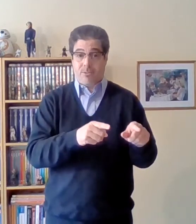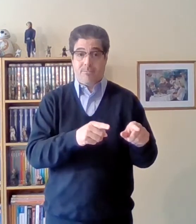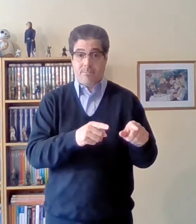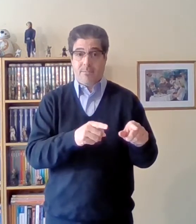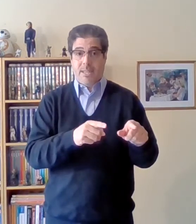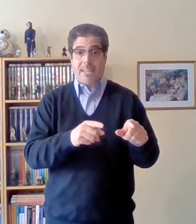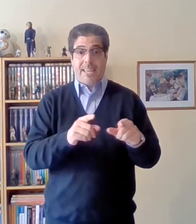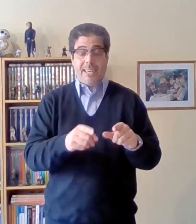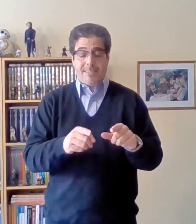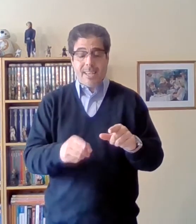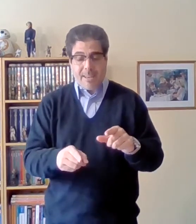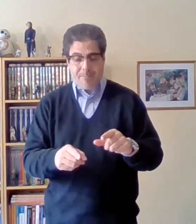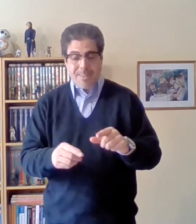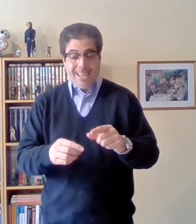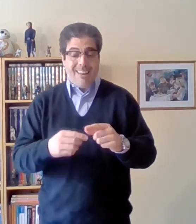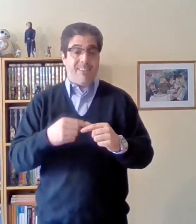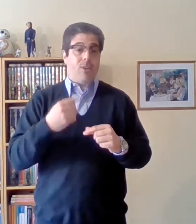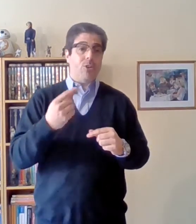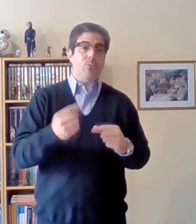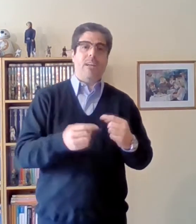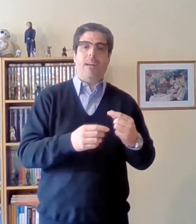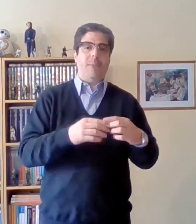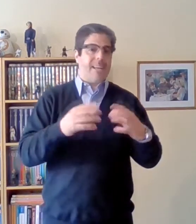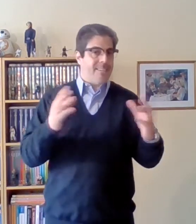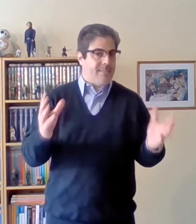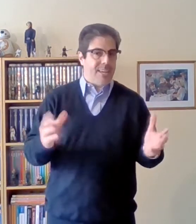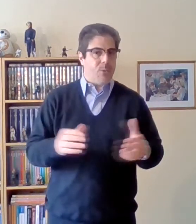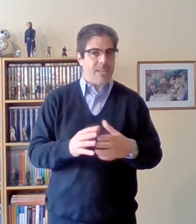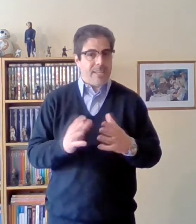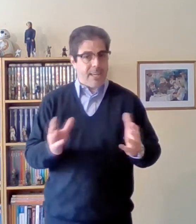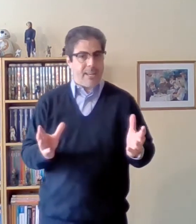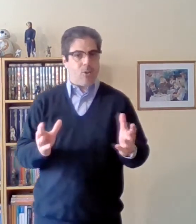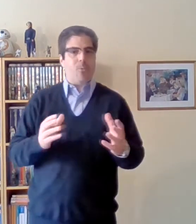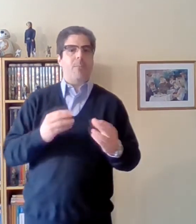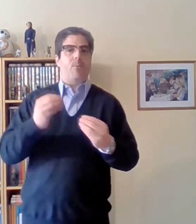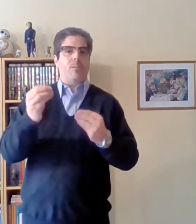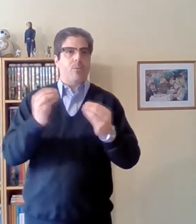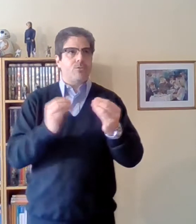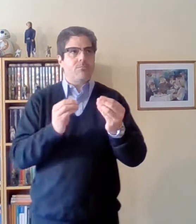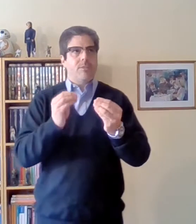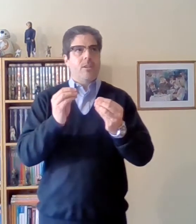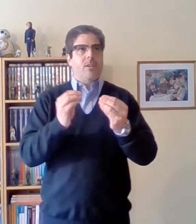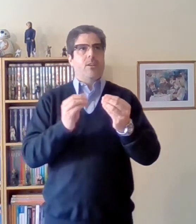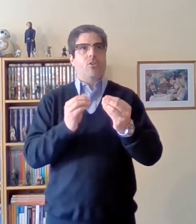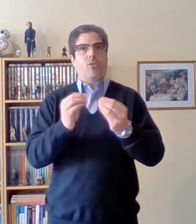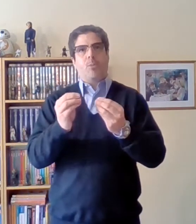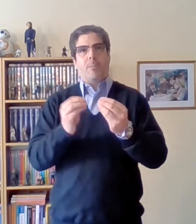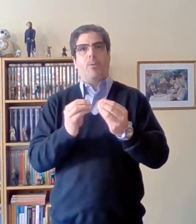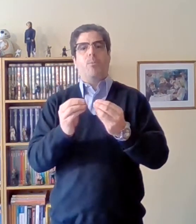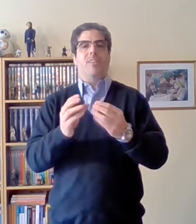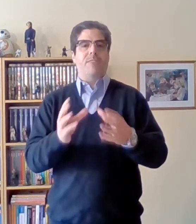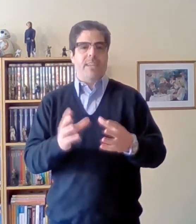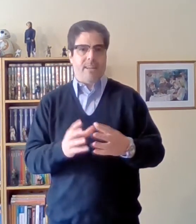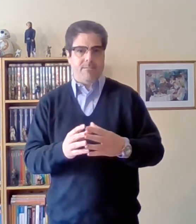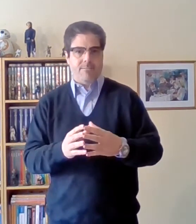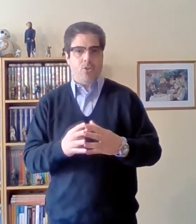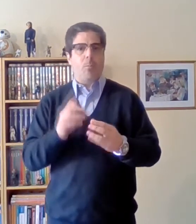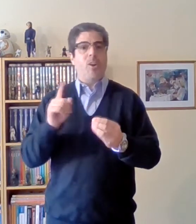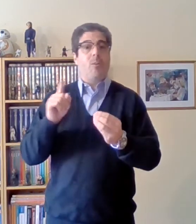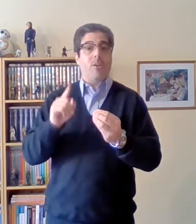que es que el valor de una mercancía cualquiera cómo la podemos cómo la podemos definir no por el valor